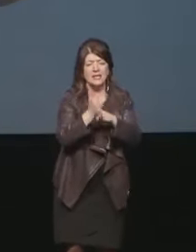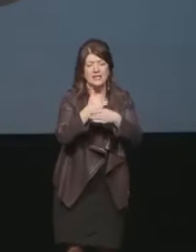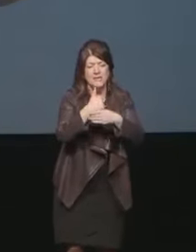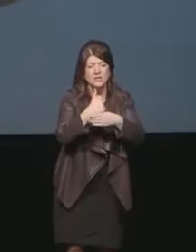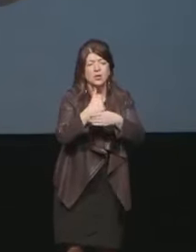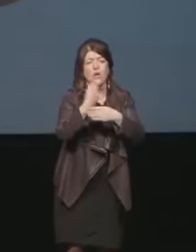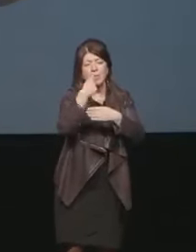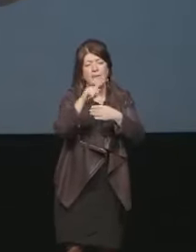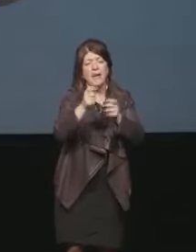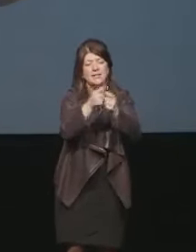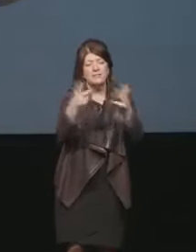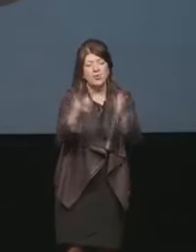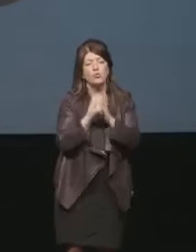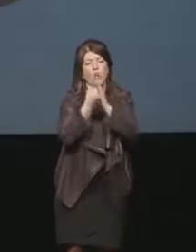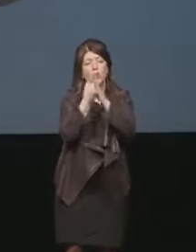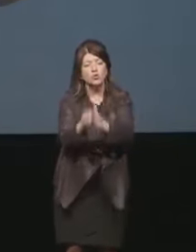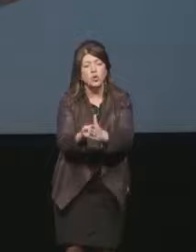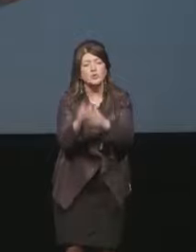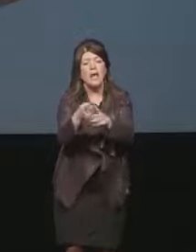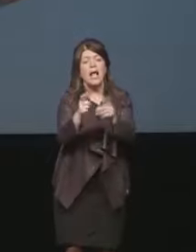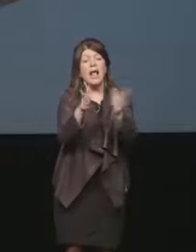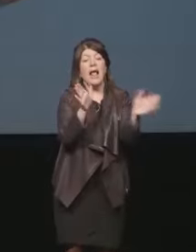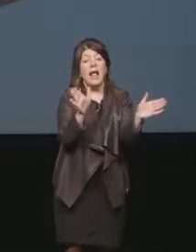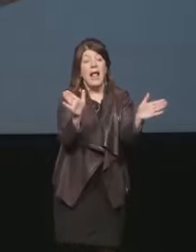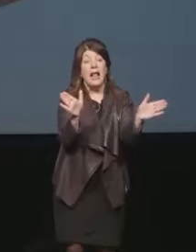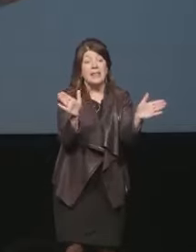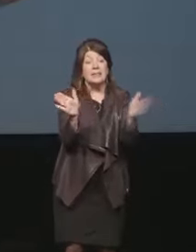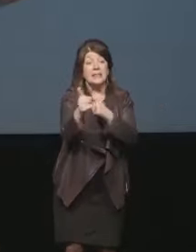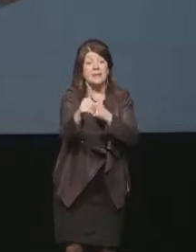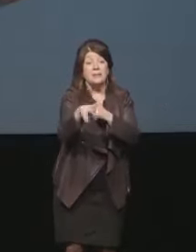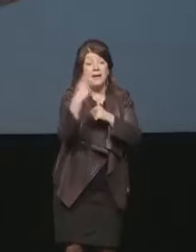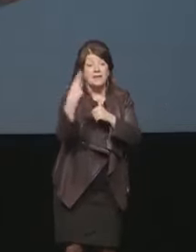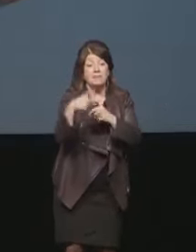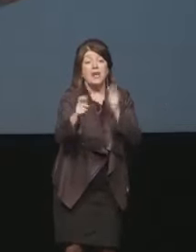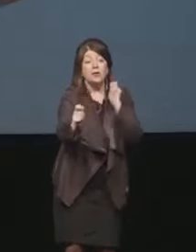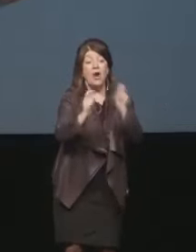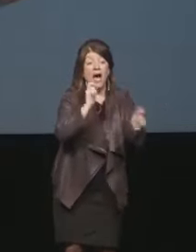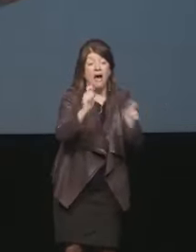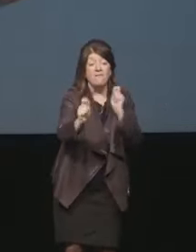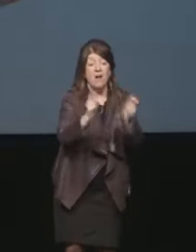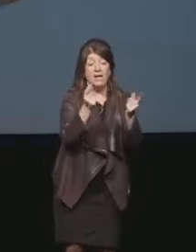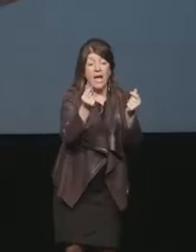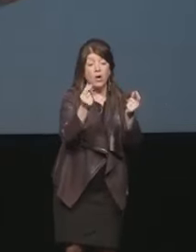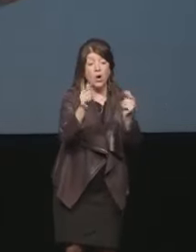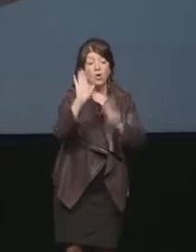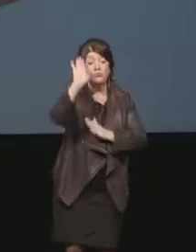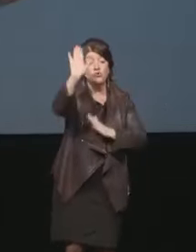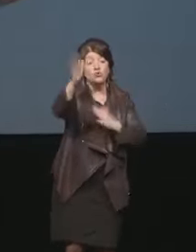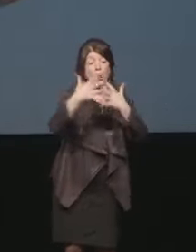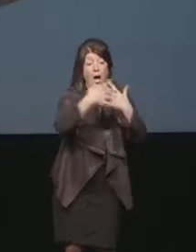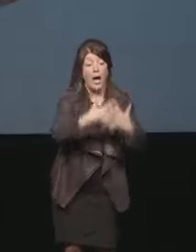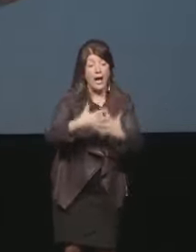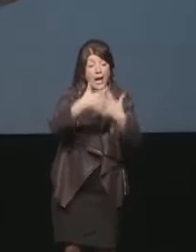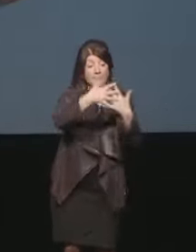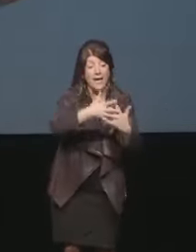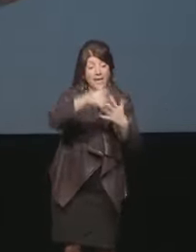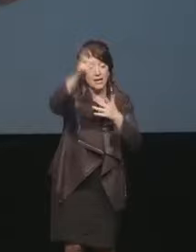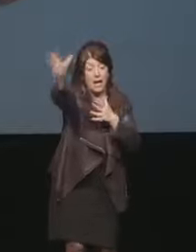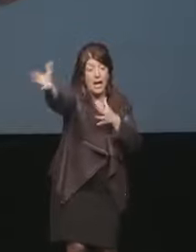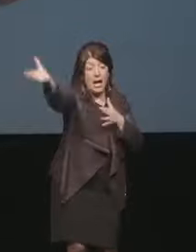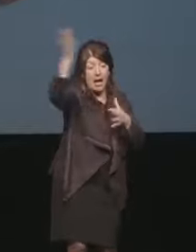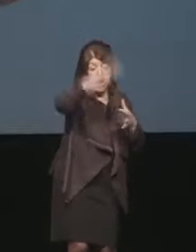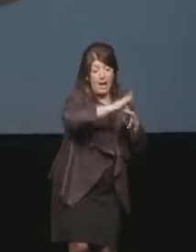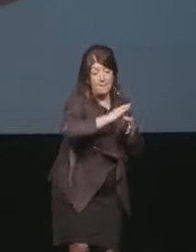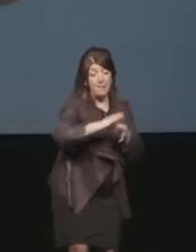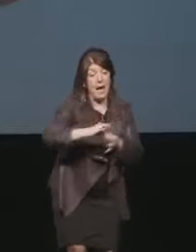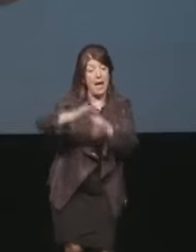sostenibile del ripartimento degli affari sociali ed economici presso le Nazioni Unite sottolinea che nell'ambito del partenariato mondiale per